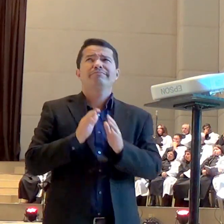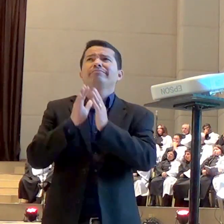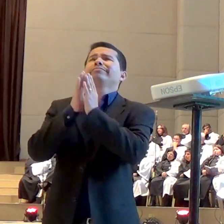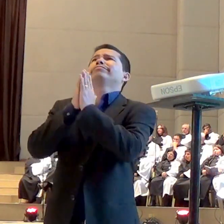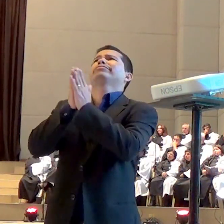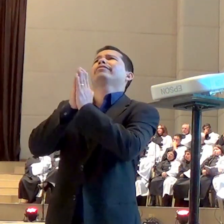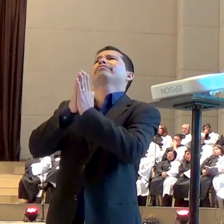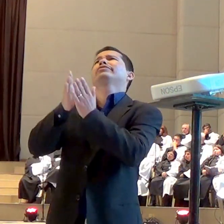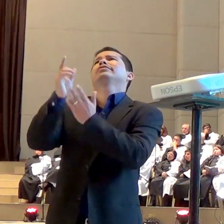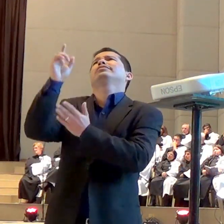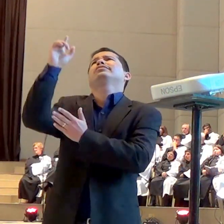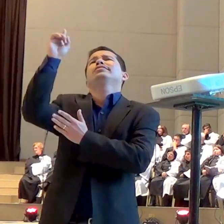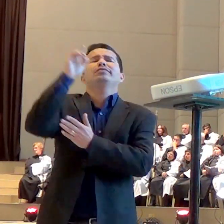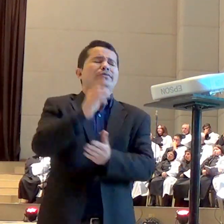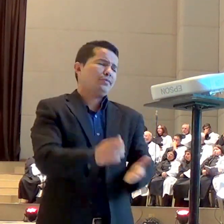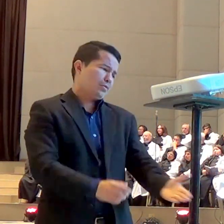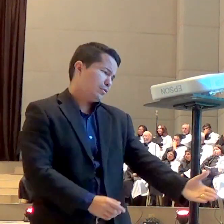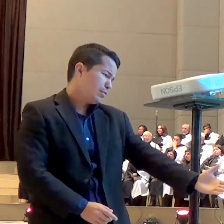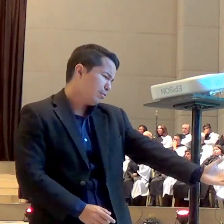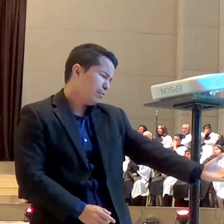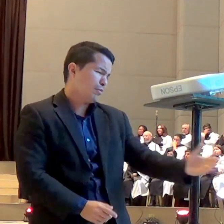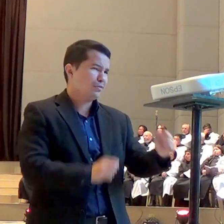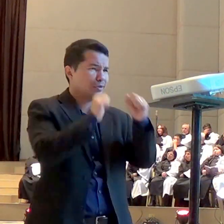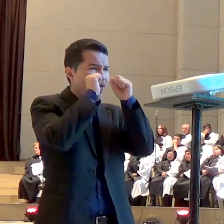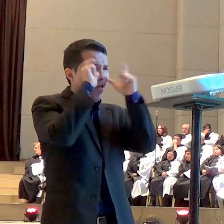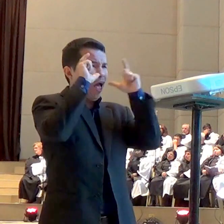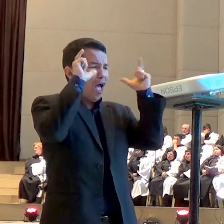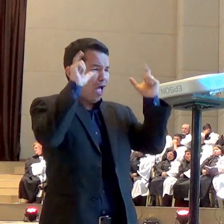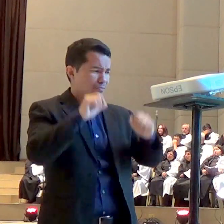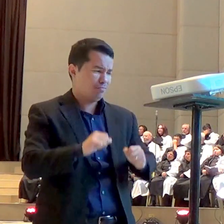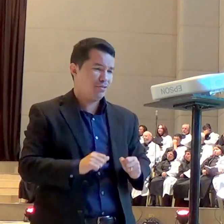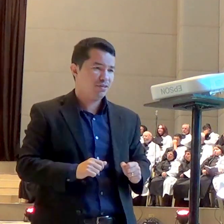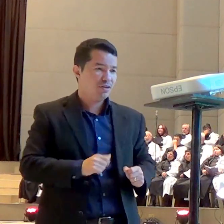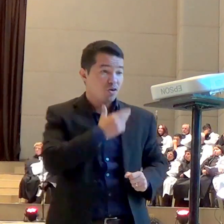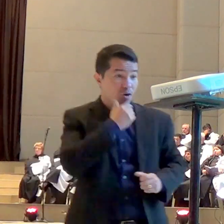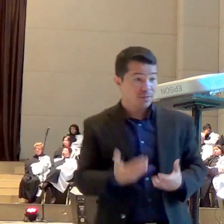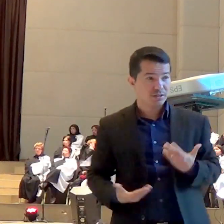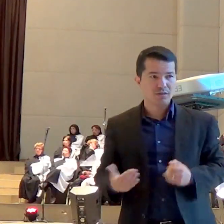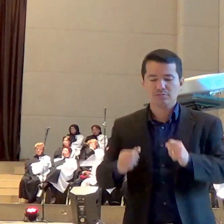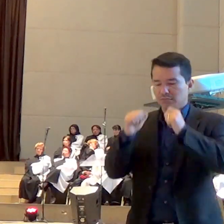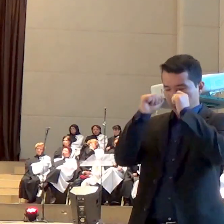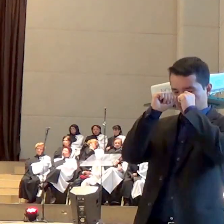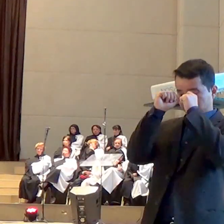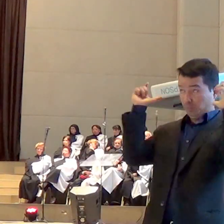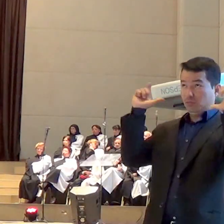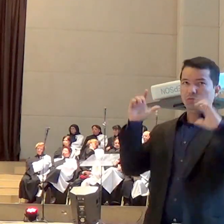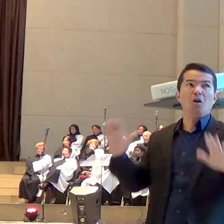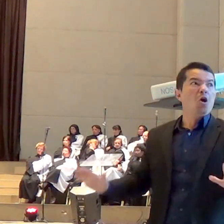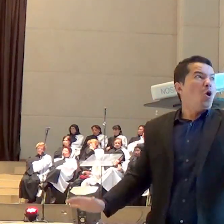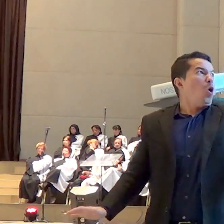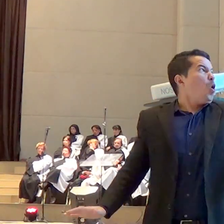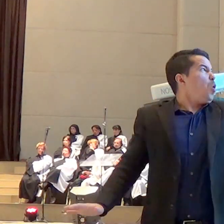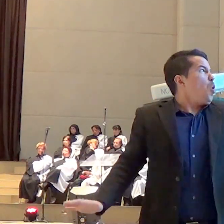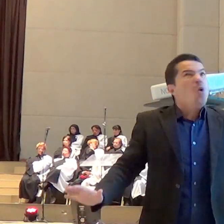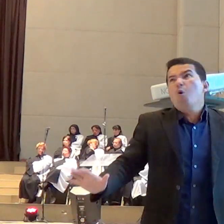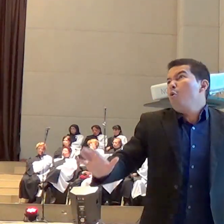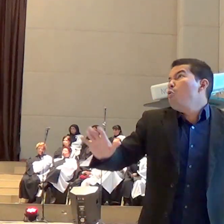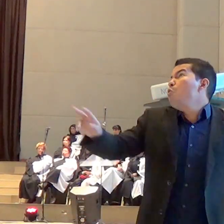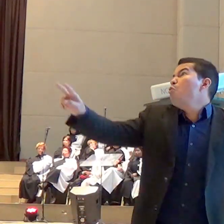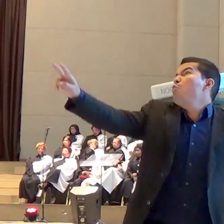teu servo e aí os olhos daquele homem foram abertos e ele vai dizer olha só